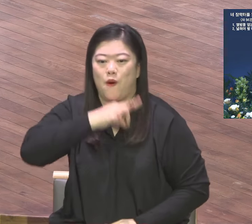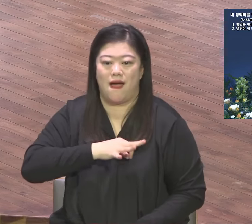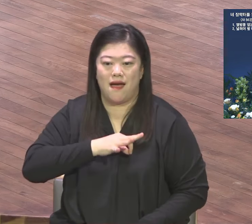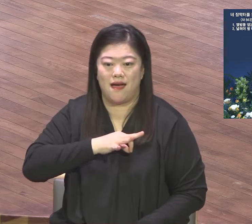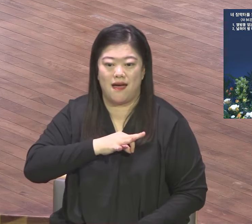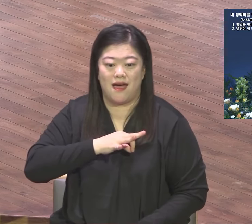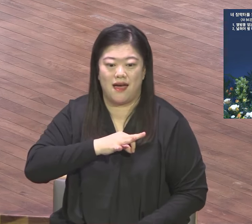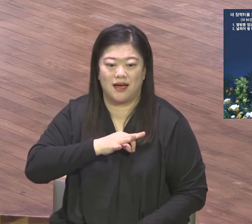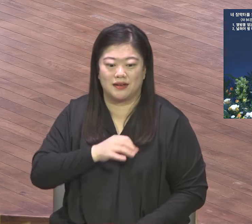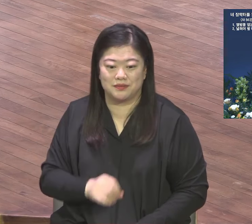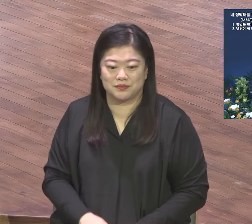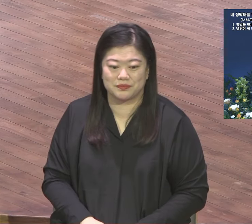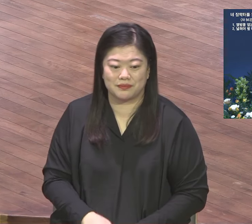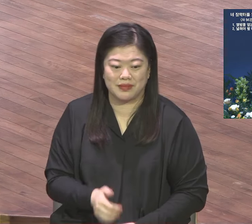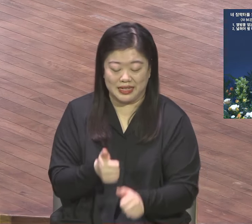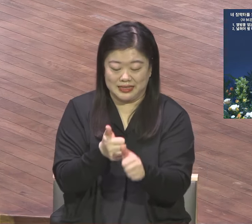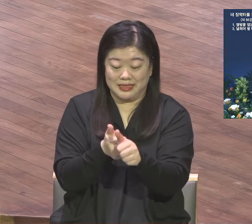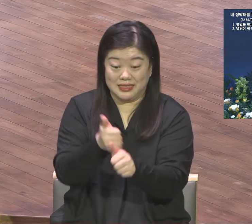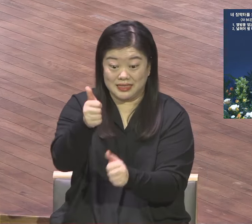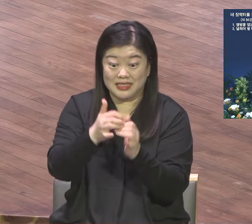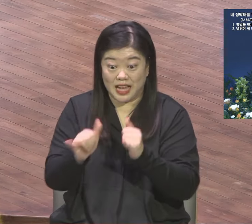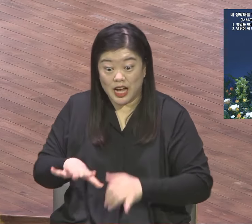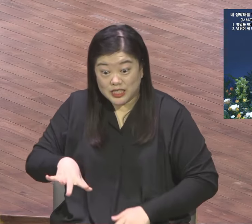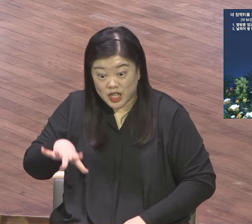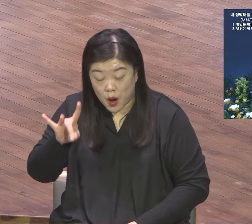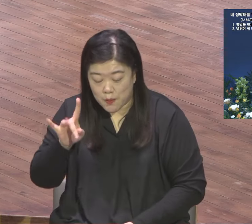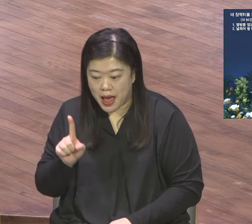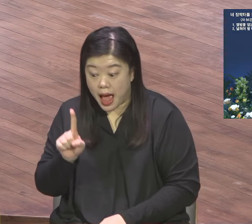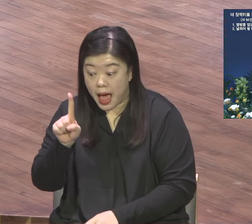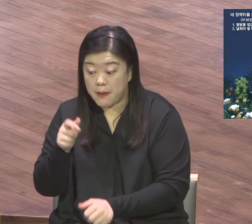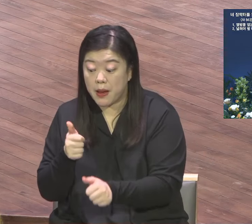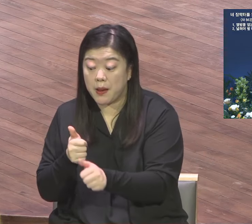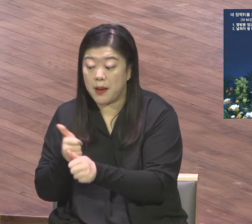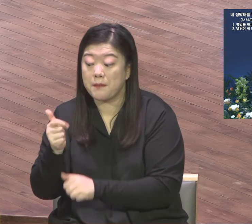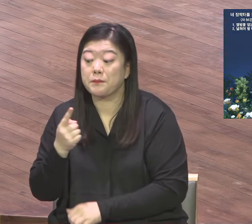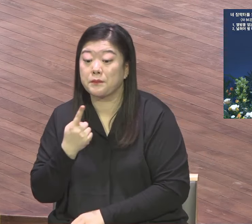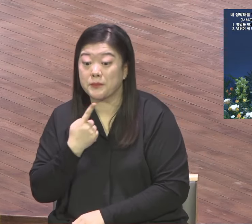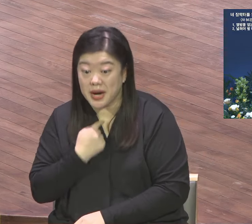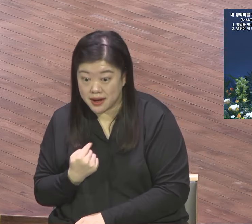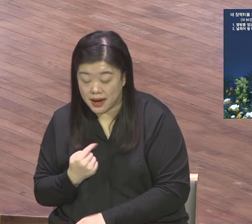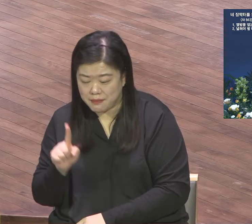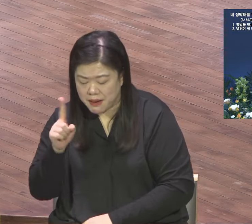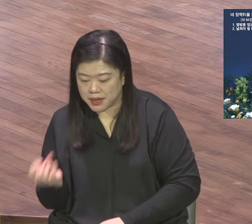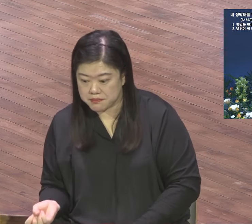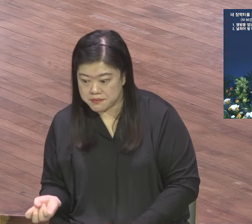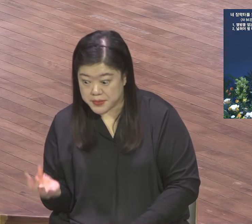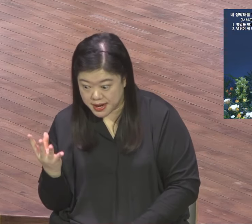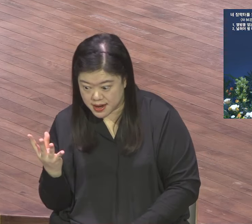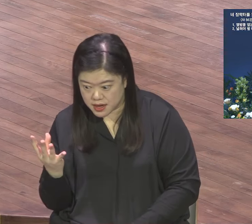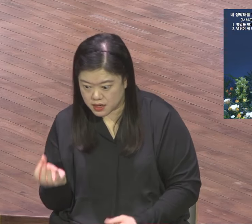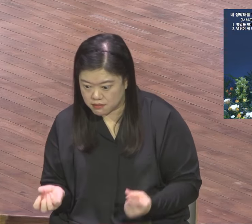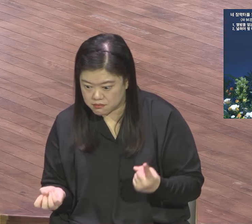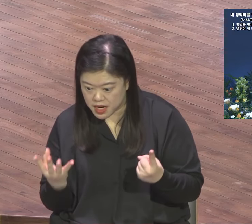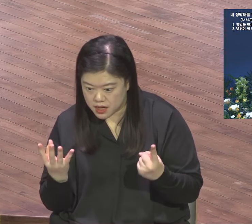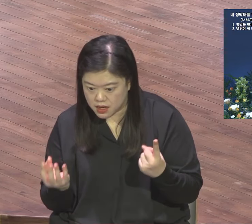작은 승리가 큰 승리를 만든다는 의미예요 다시 말하면